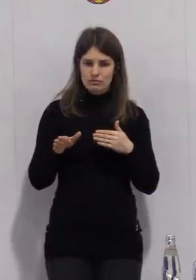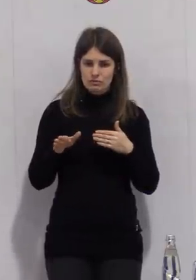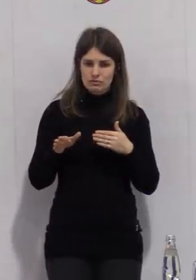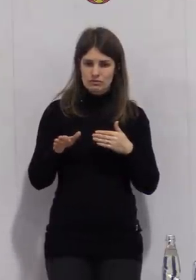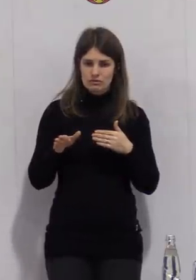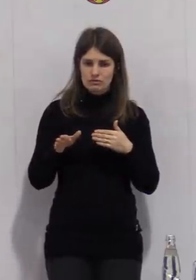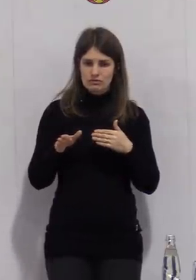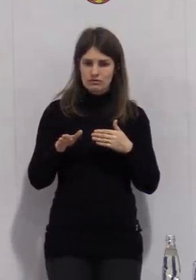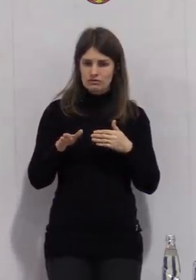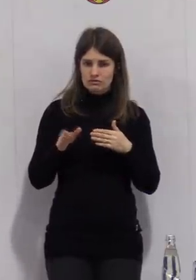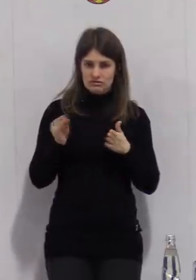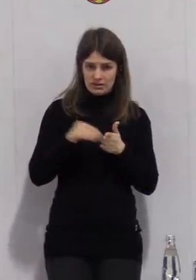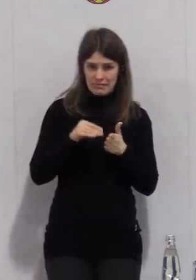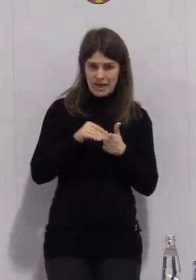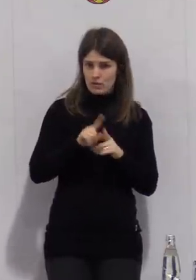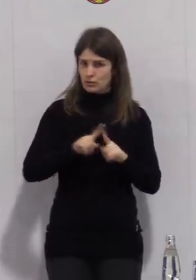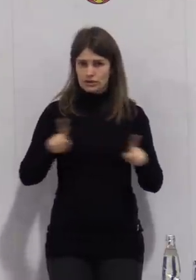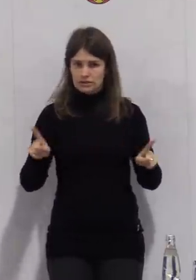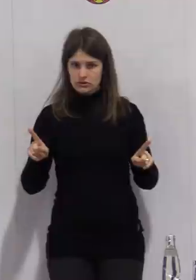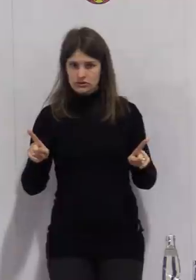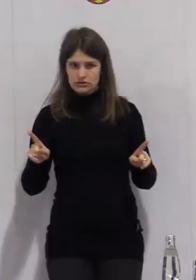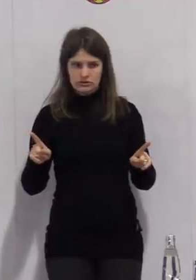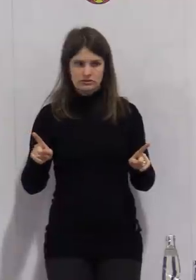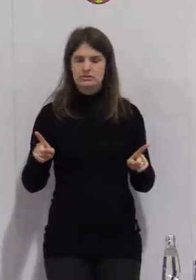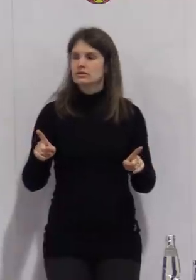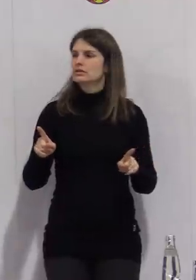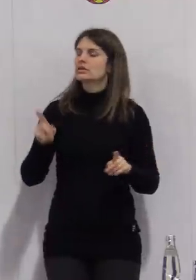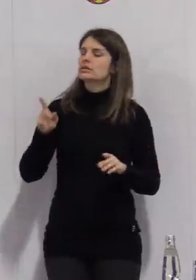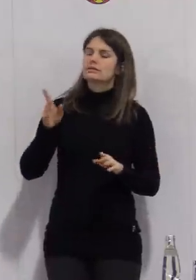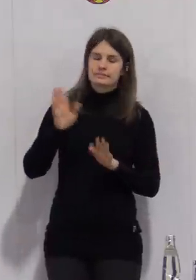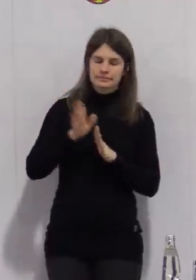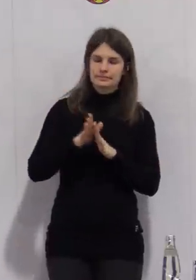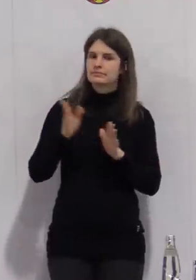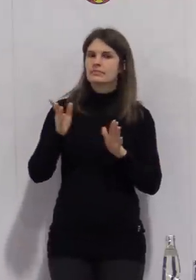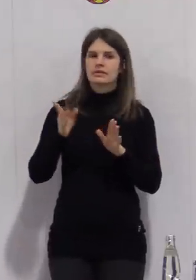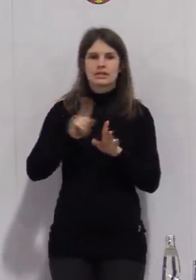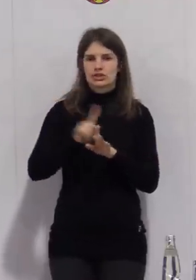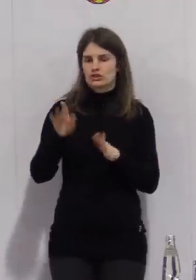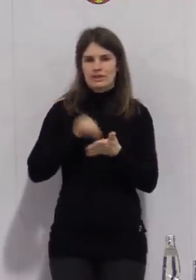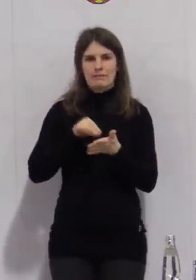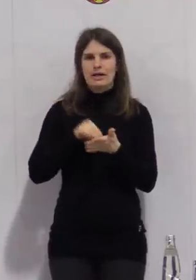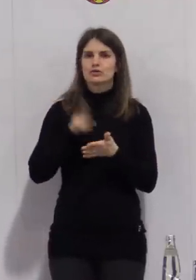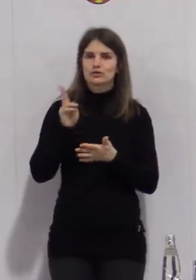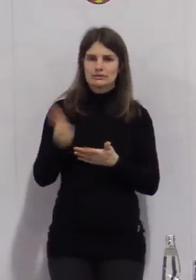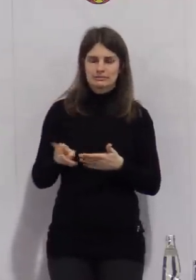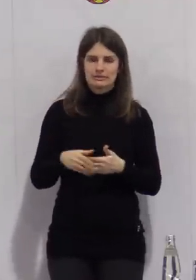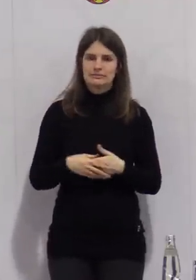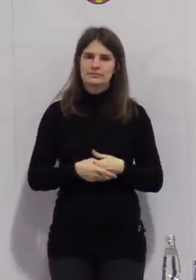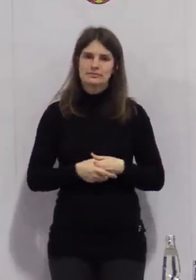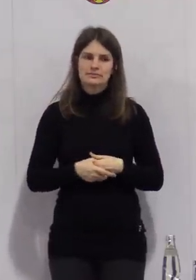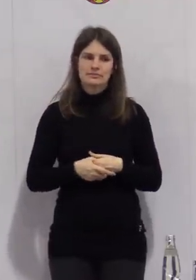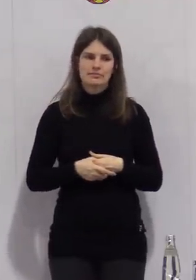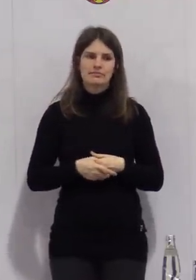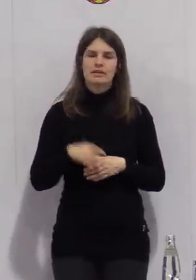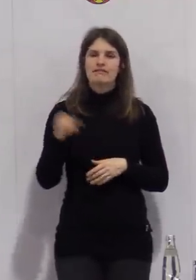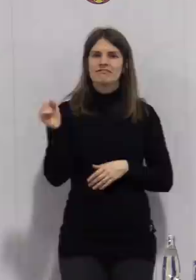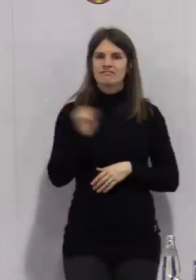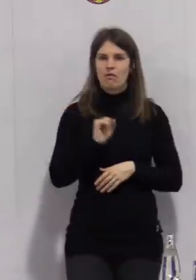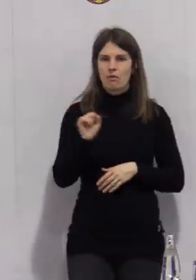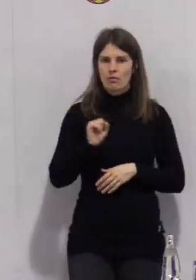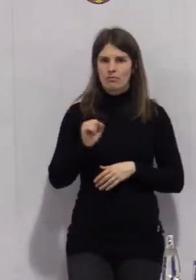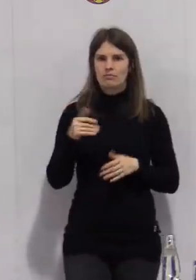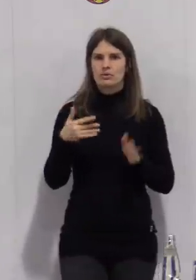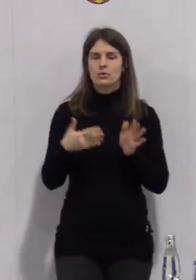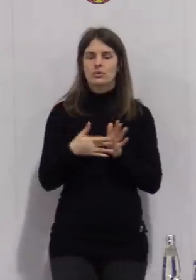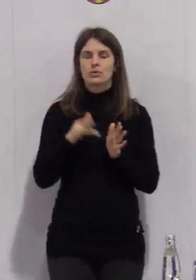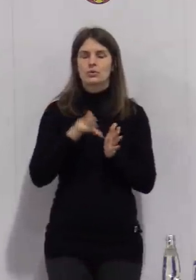ausgeschlossen, oder habe ich das falsch verstanden? Das haben Sie richtig verstanden, weil das Testregime, was wir